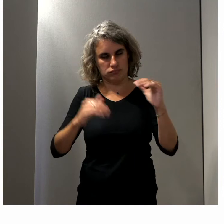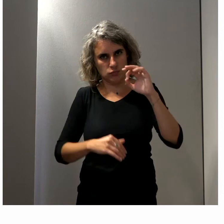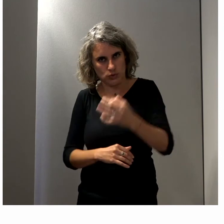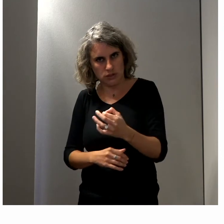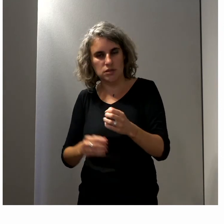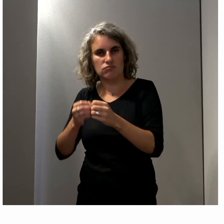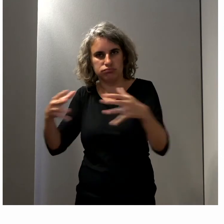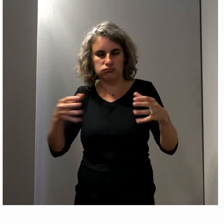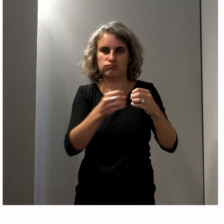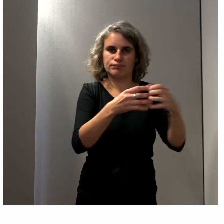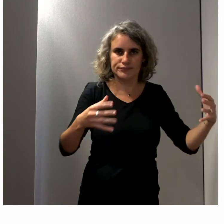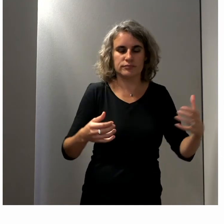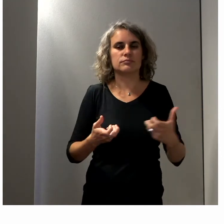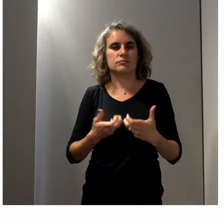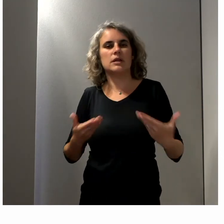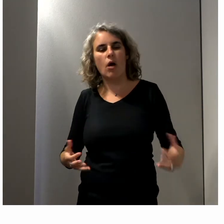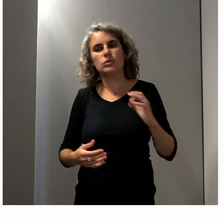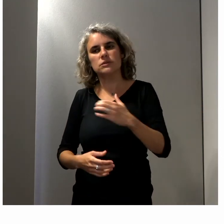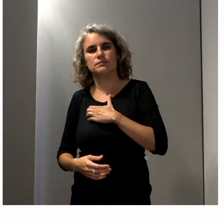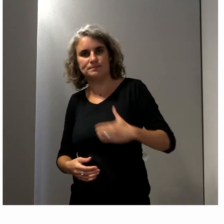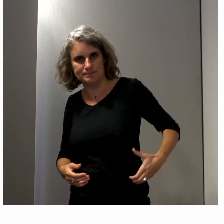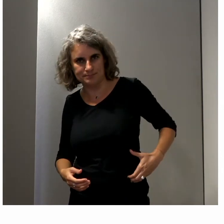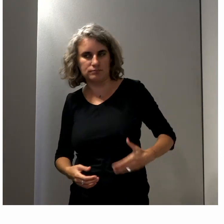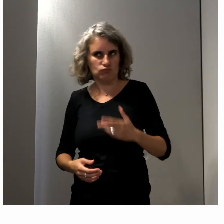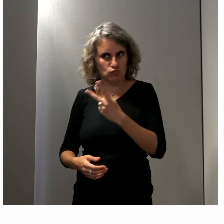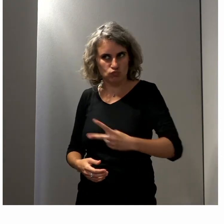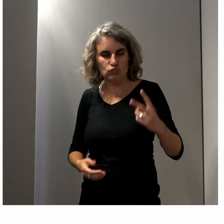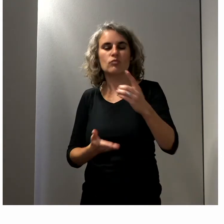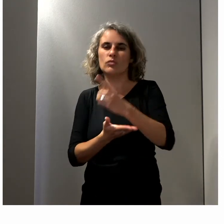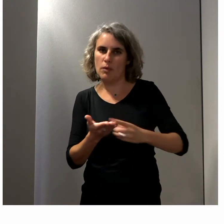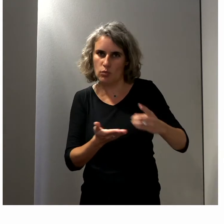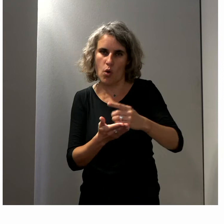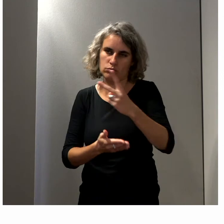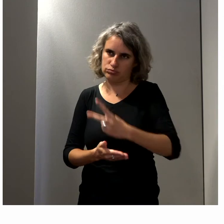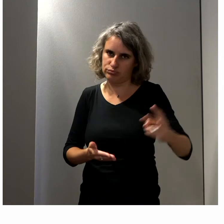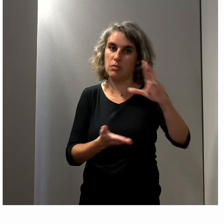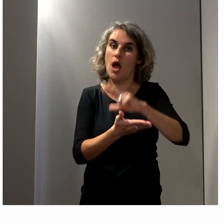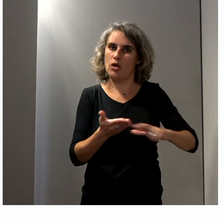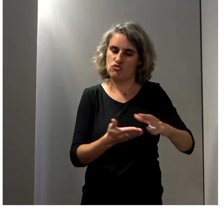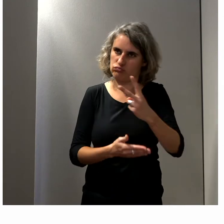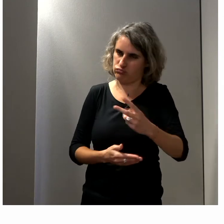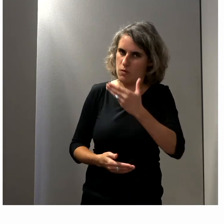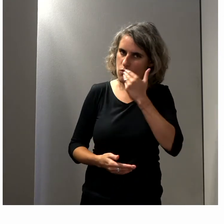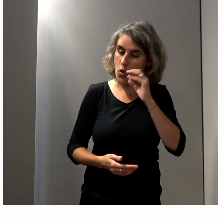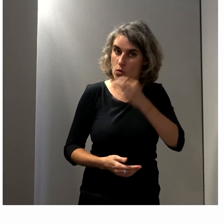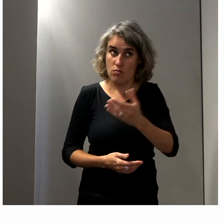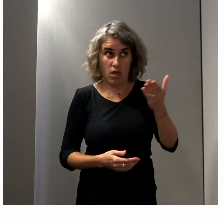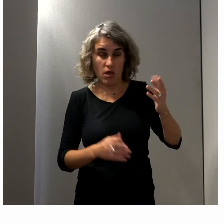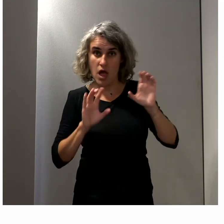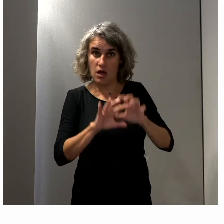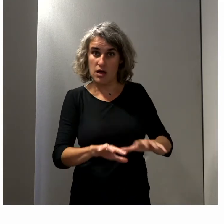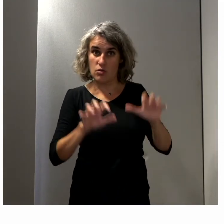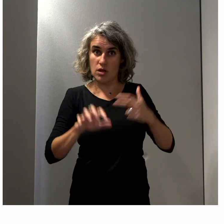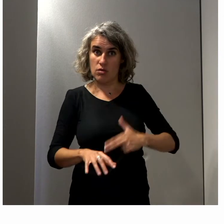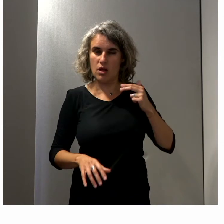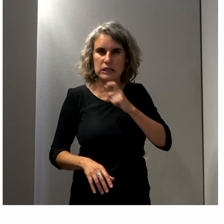équitable entre les hommes et les femmes dans les instances municipales, départementales et régionales, mais pas à l'Assemblée. Mais ça ne suffit